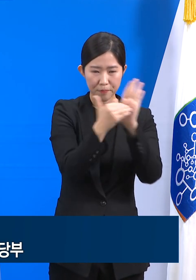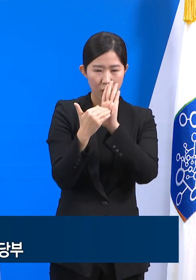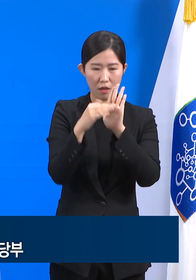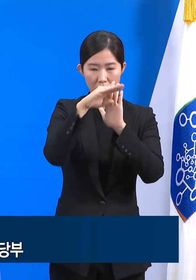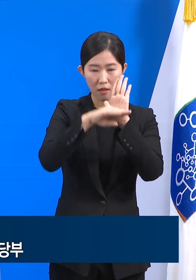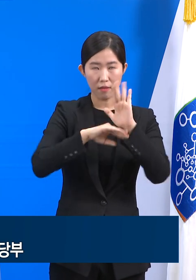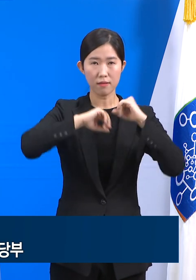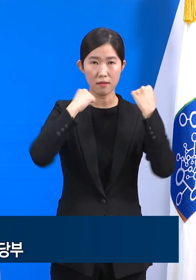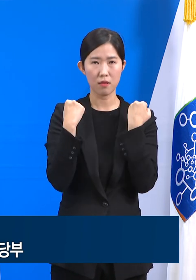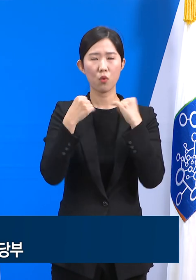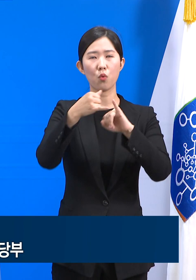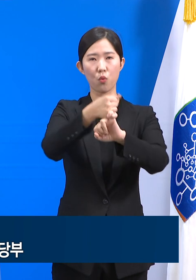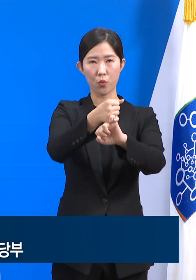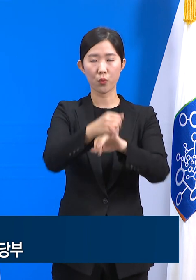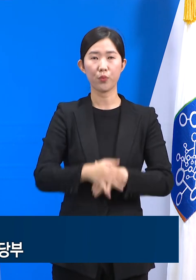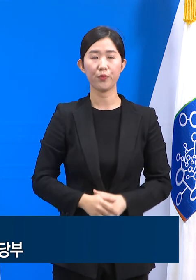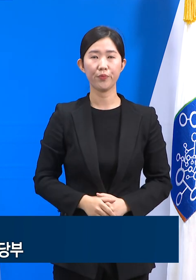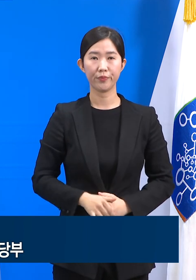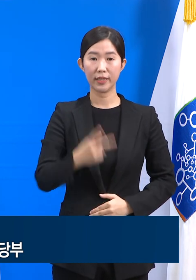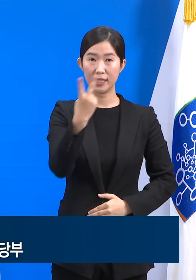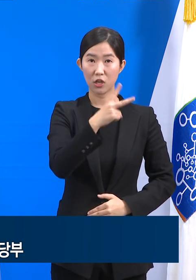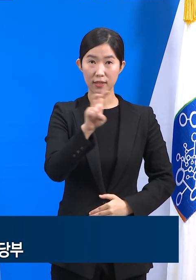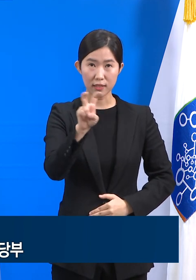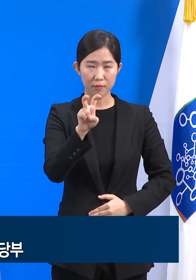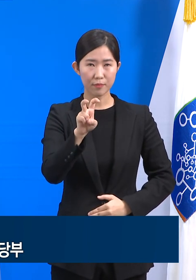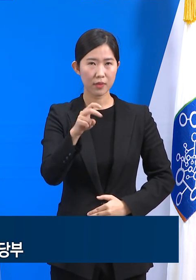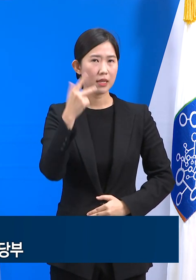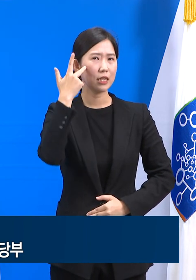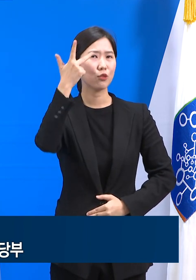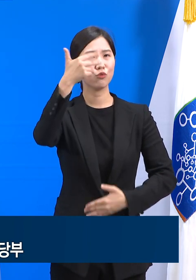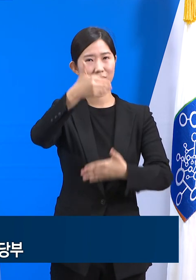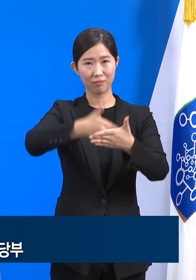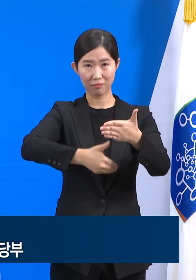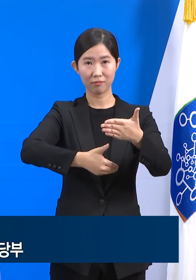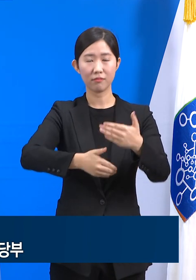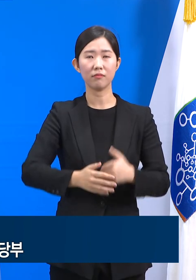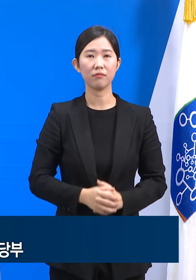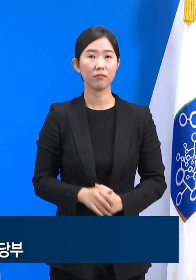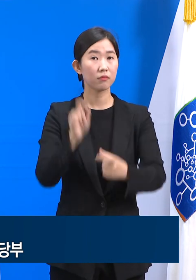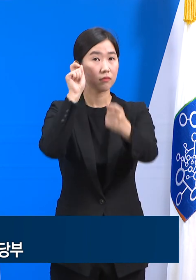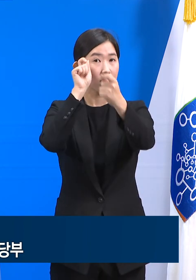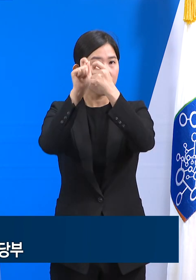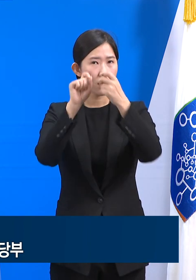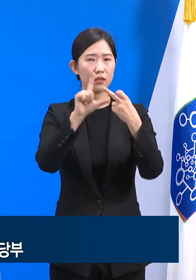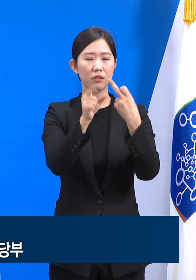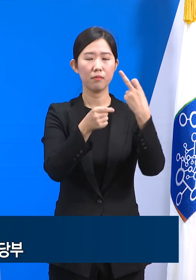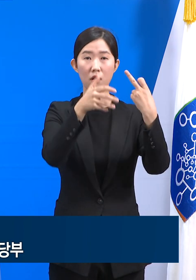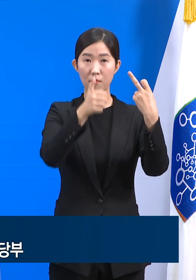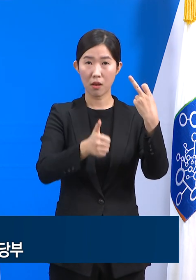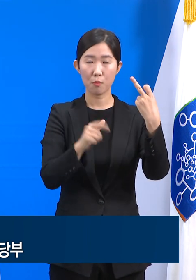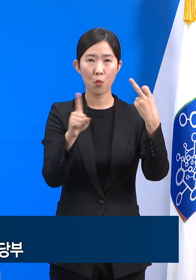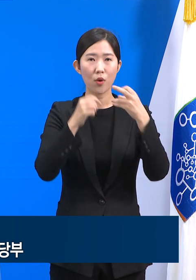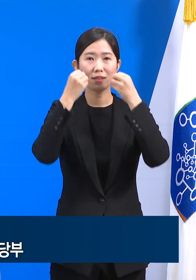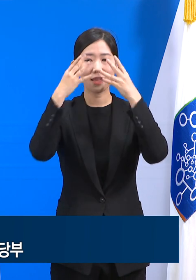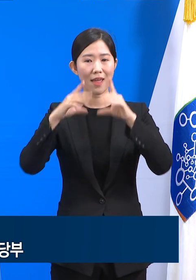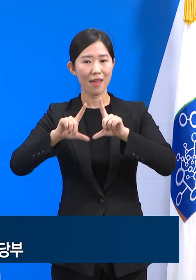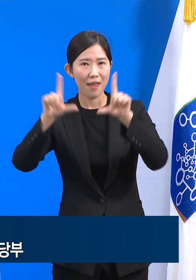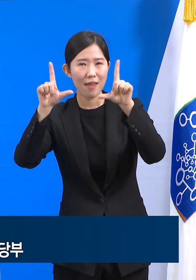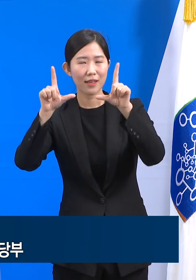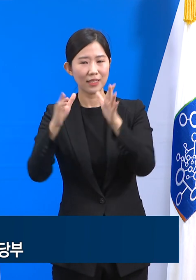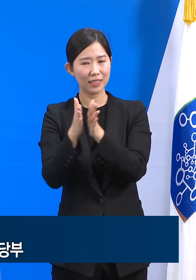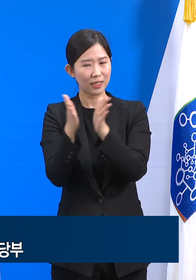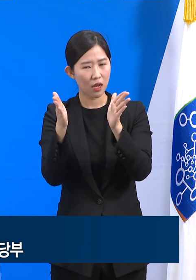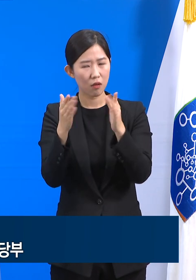코로나19로 기억될 2020년도 이제 일주일 남짓이 남았습니다. 다가오는 연말은 새해가 다가온다는 기쁨보다도